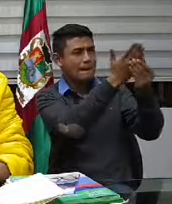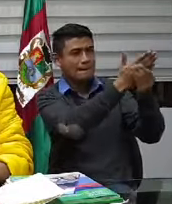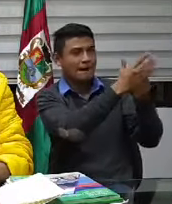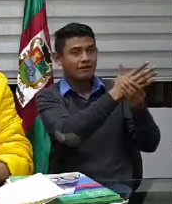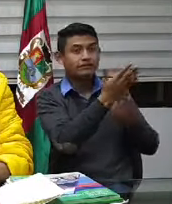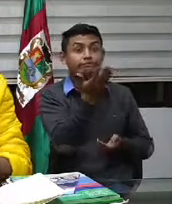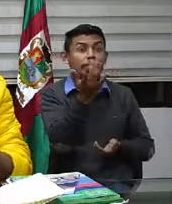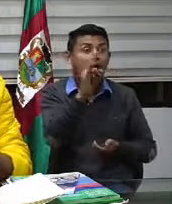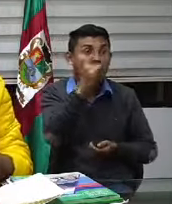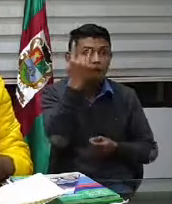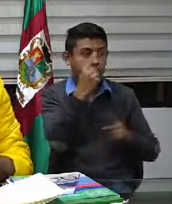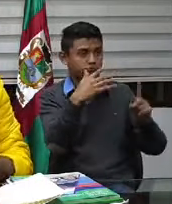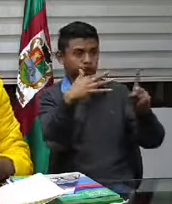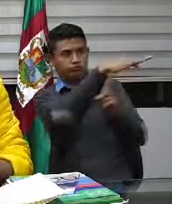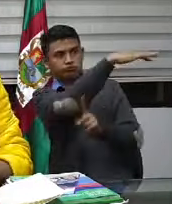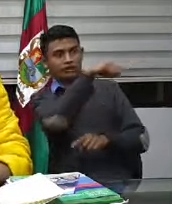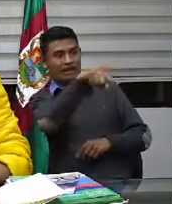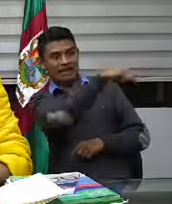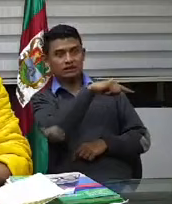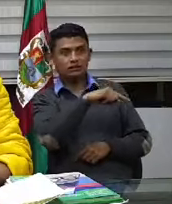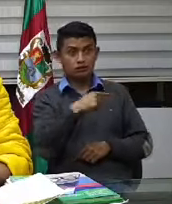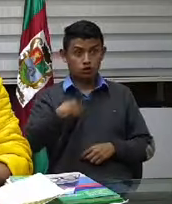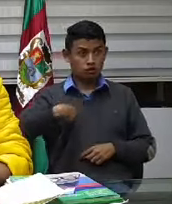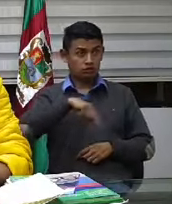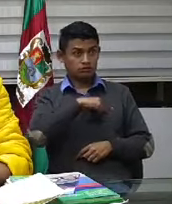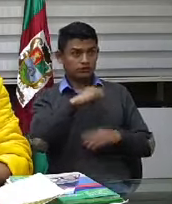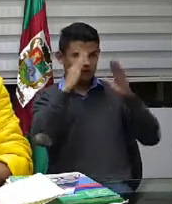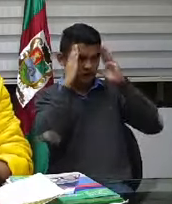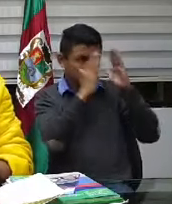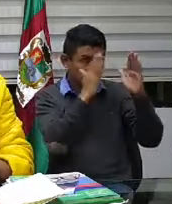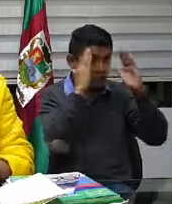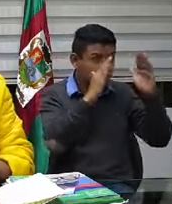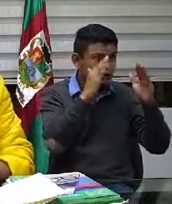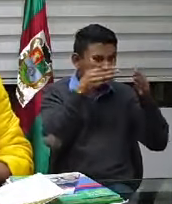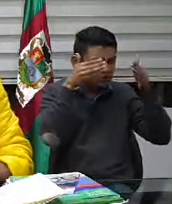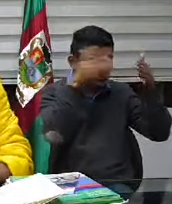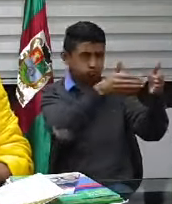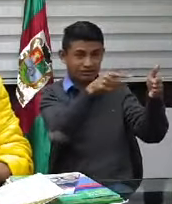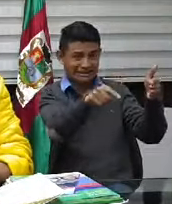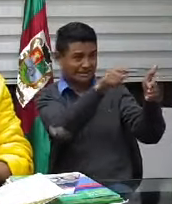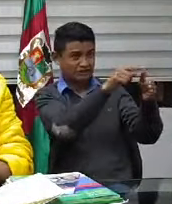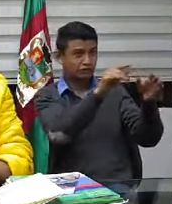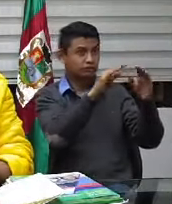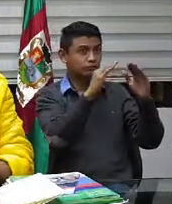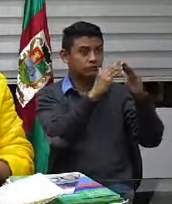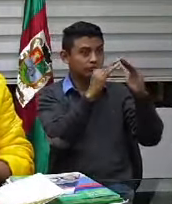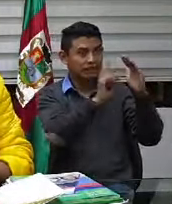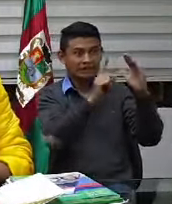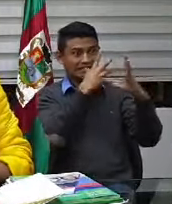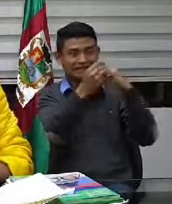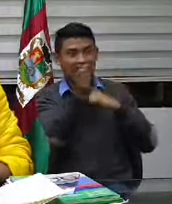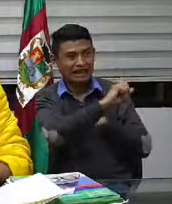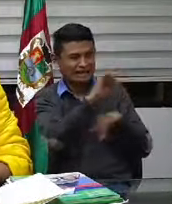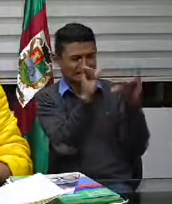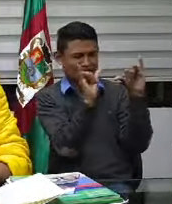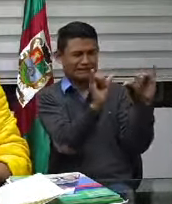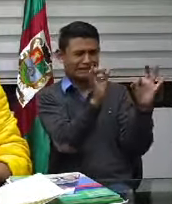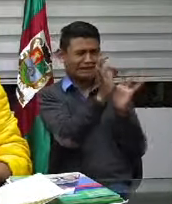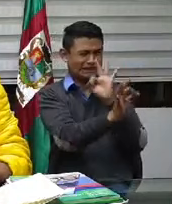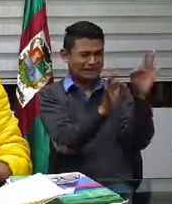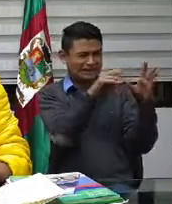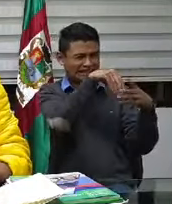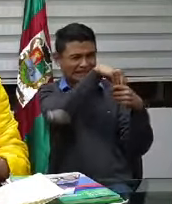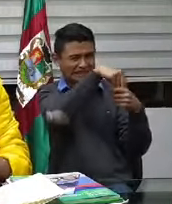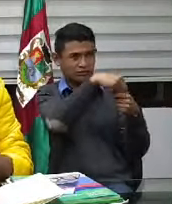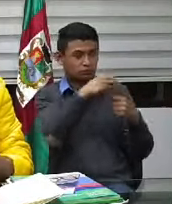para que vaya al hospital pero ya estamos pendientes de Diego y vamos a tener a Diego amarrado en la casa y no lo vamos a dejar que ahí sí es que ni salga para nada